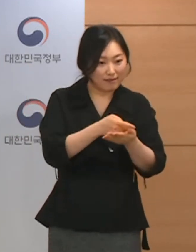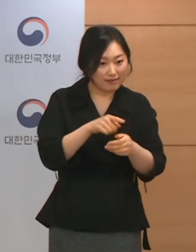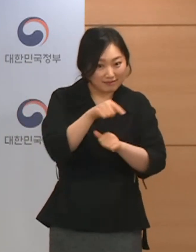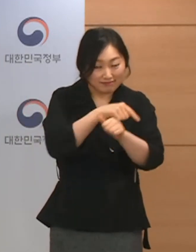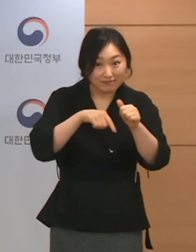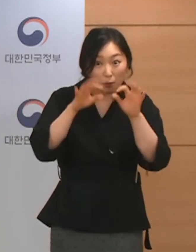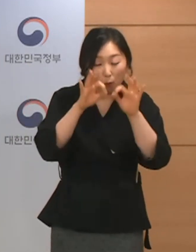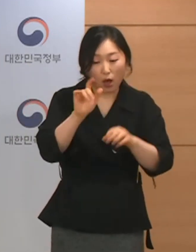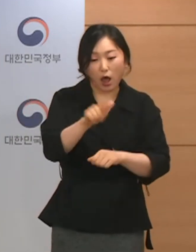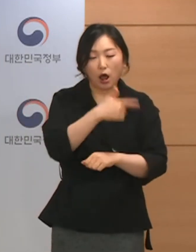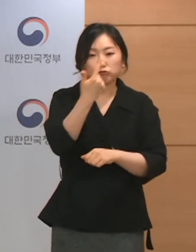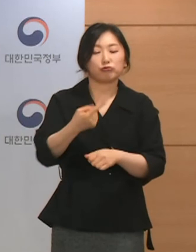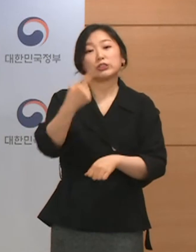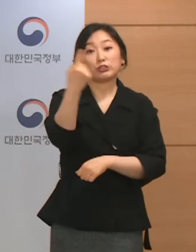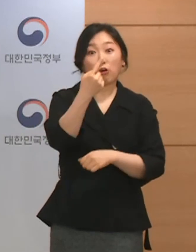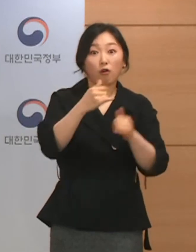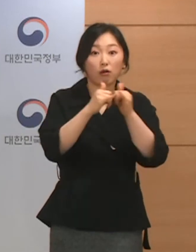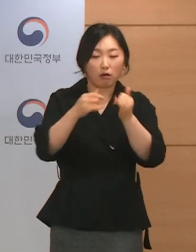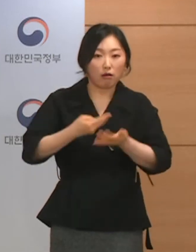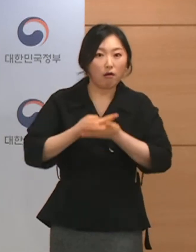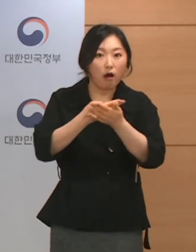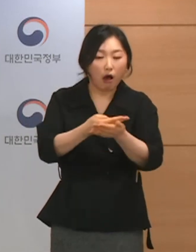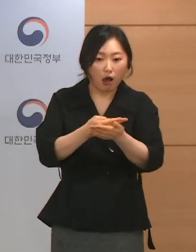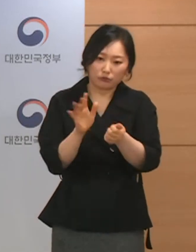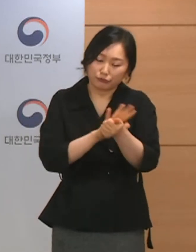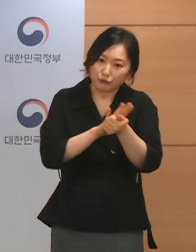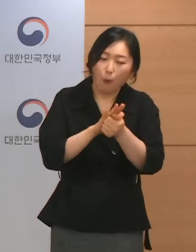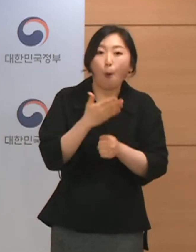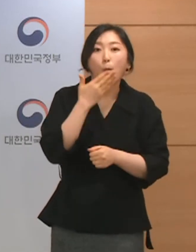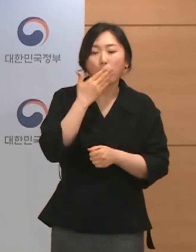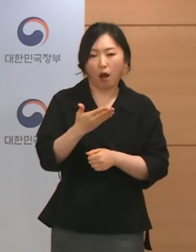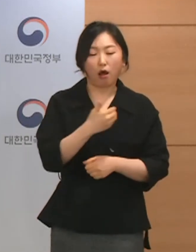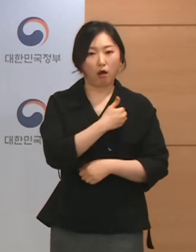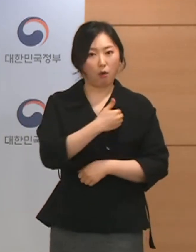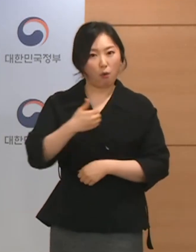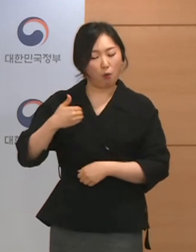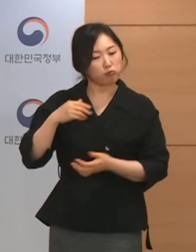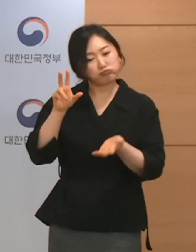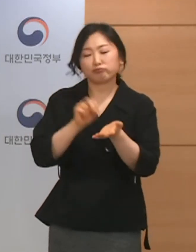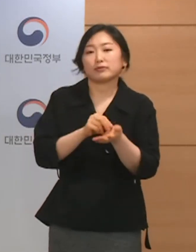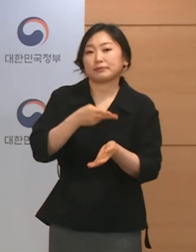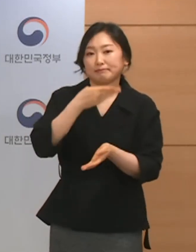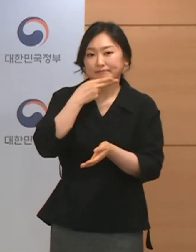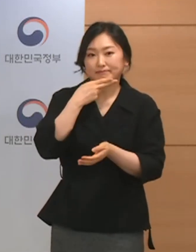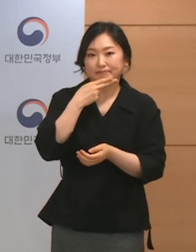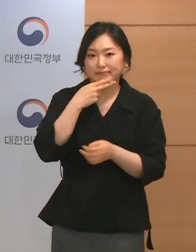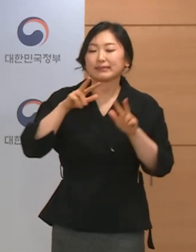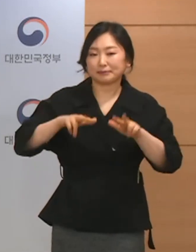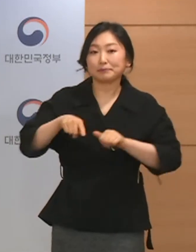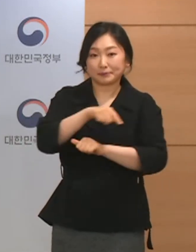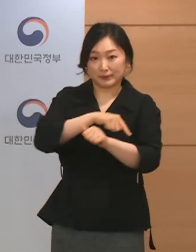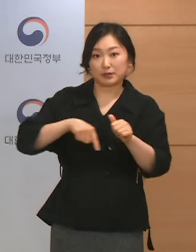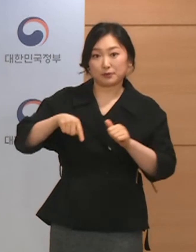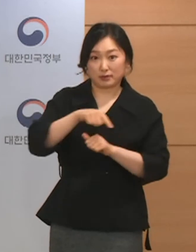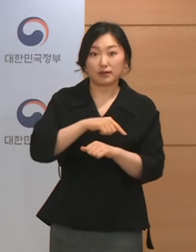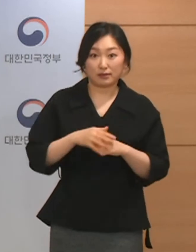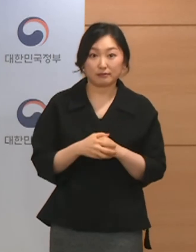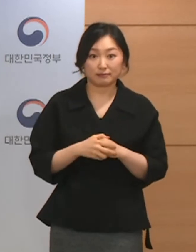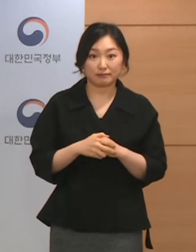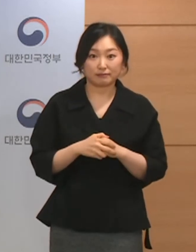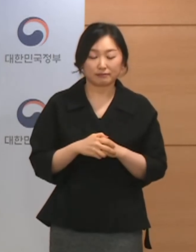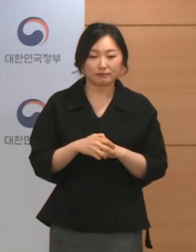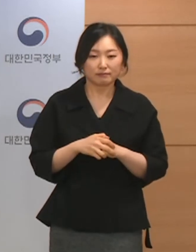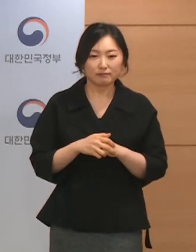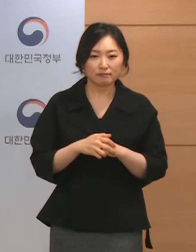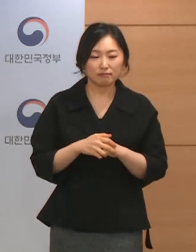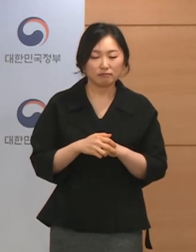하루에 한 천 명 정도까지의 환자들에 대해서도 충분하게 큰 문제 없이 진행될 수 있는 의료를 제공할 수 있는